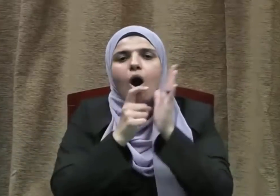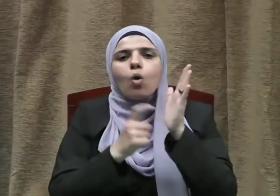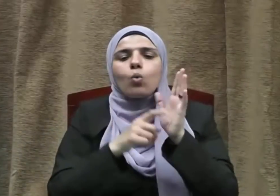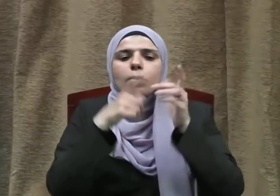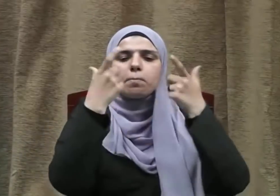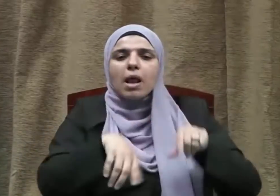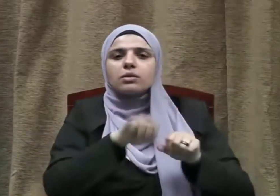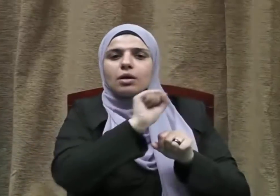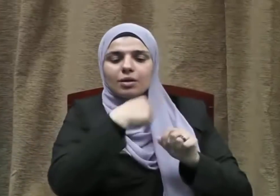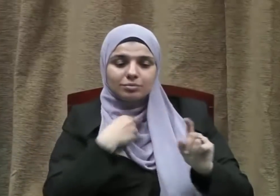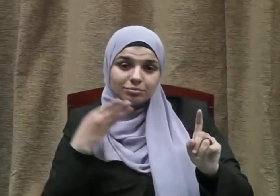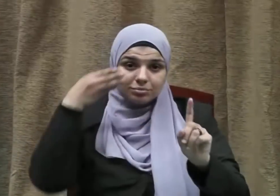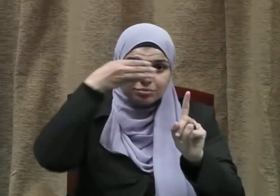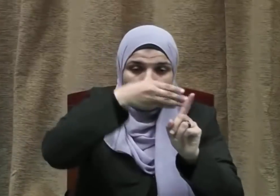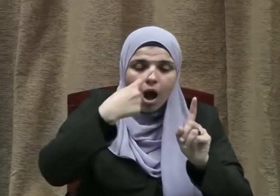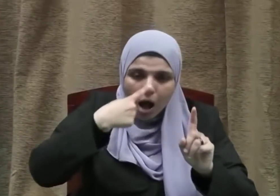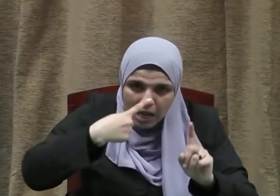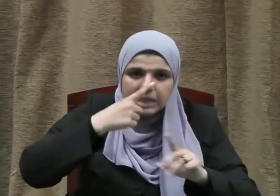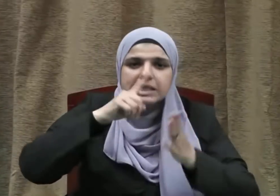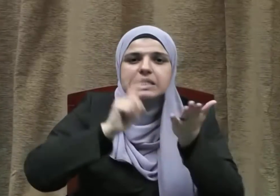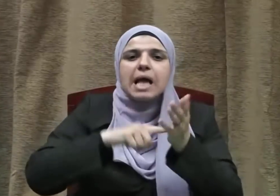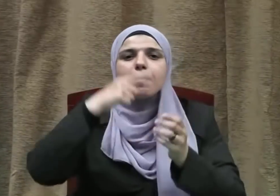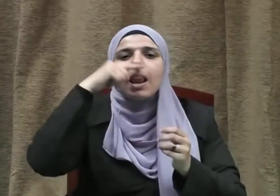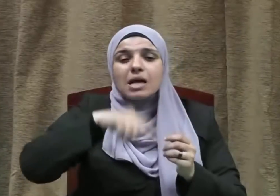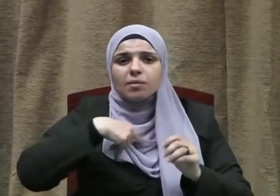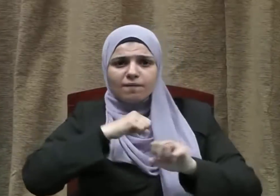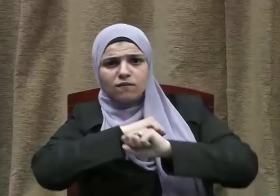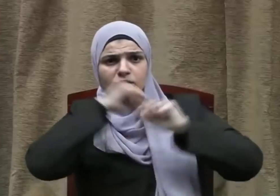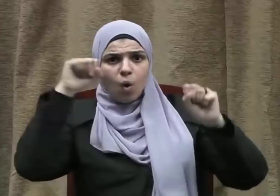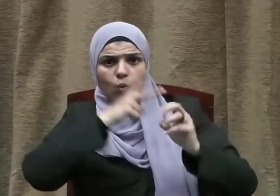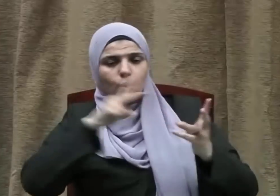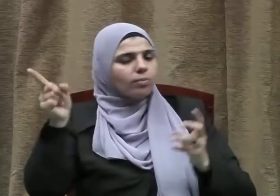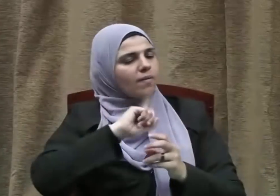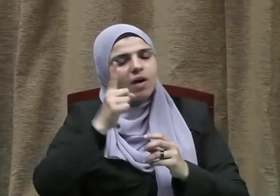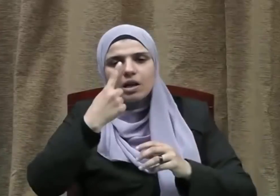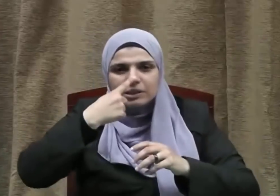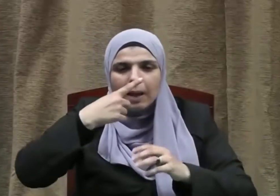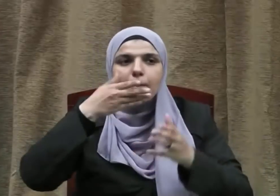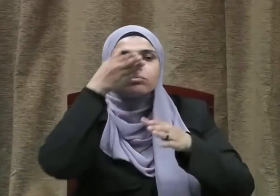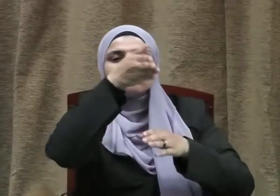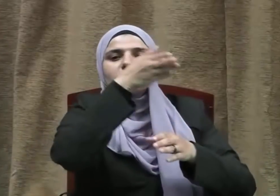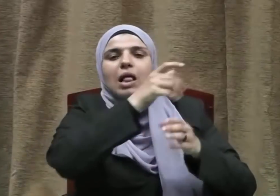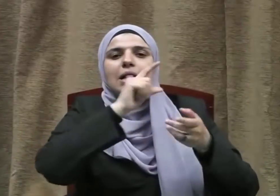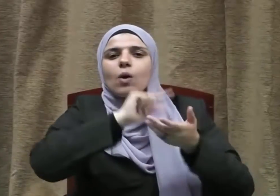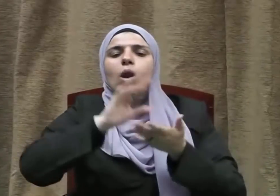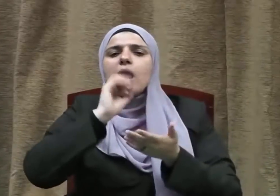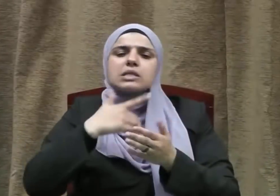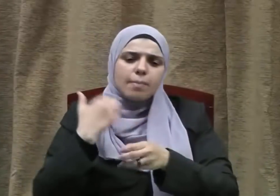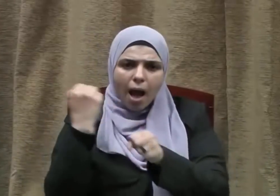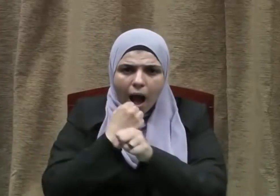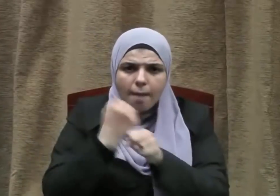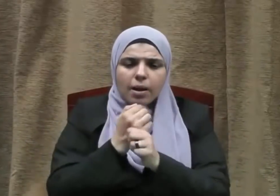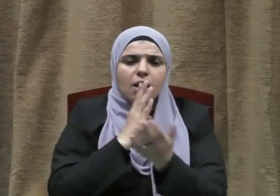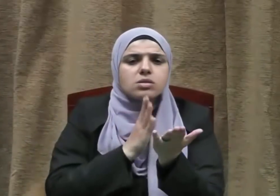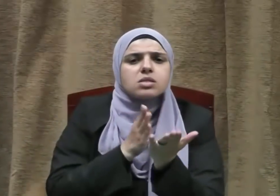يخضع لقوانين هذا البلد ويلتزم بها ويؤدي ما عليه